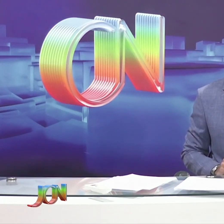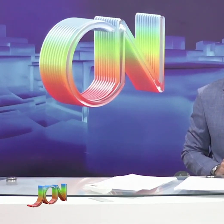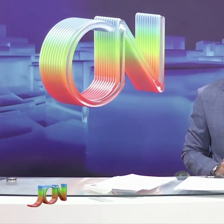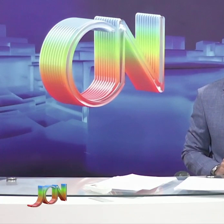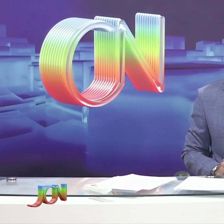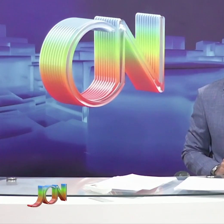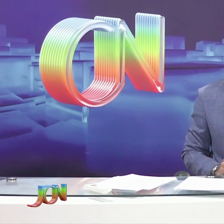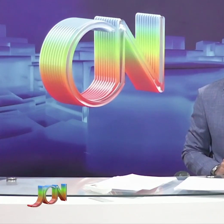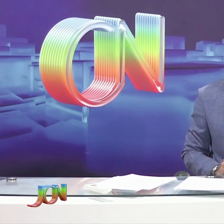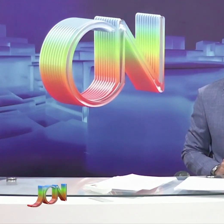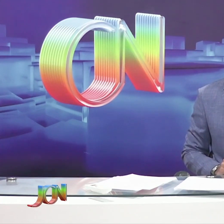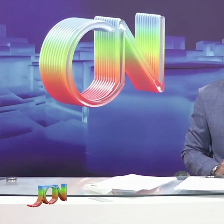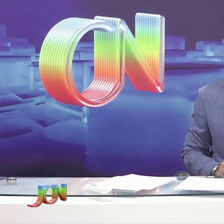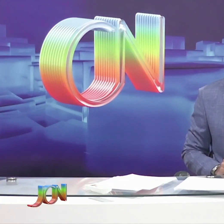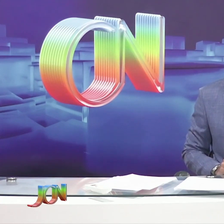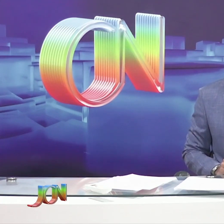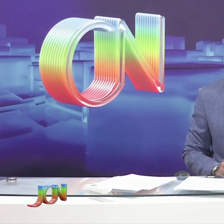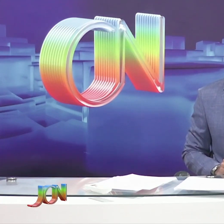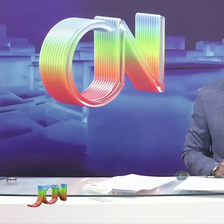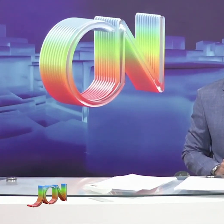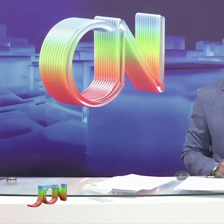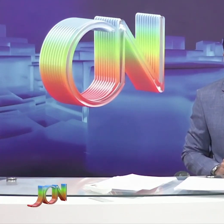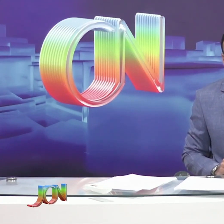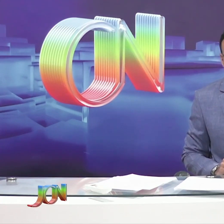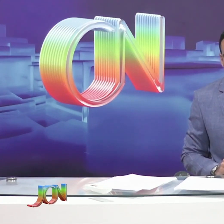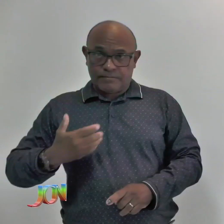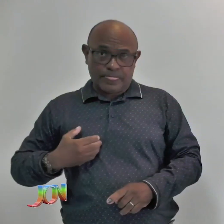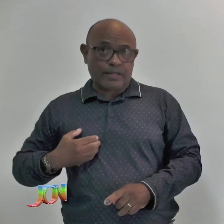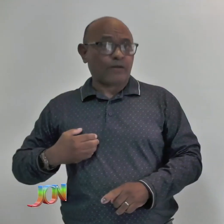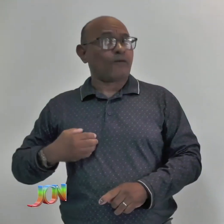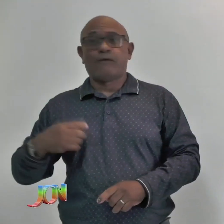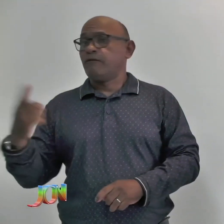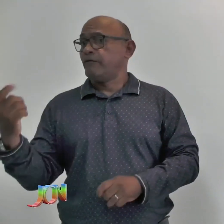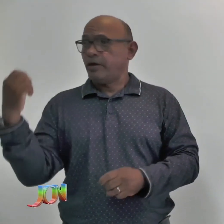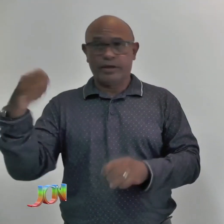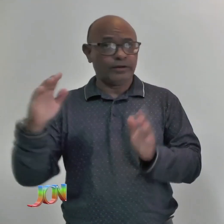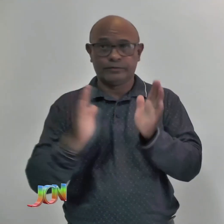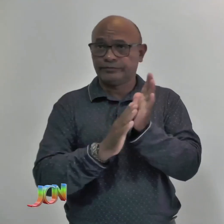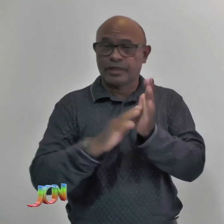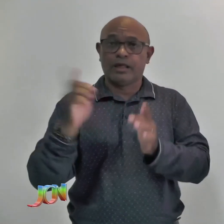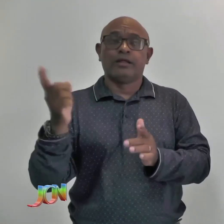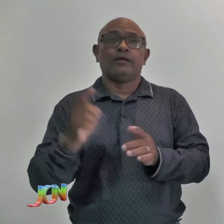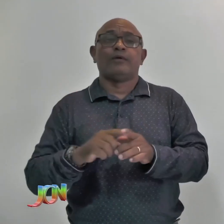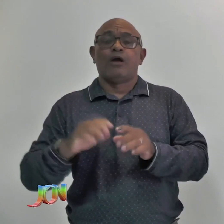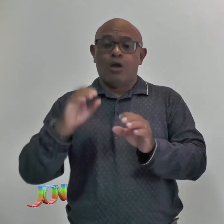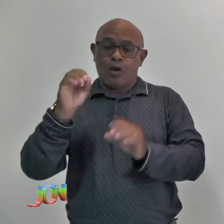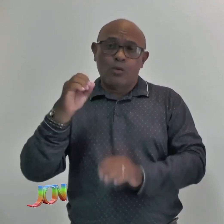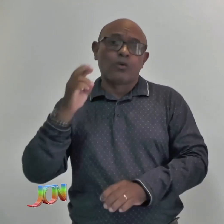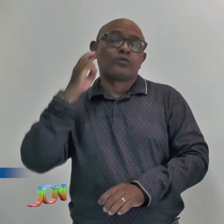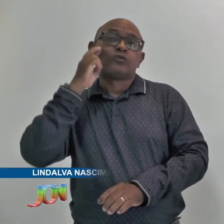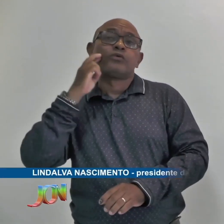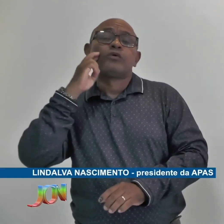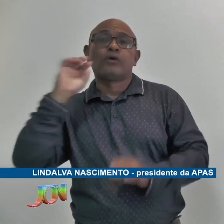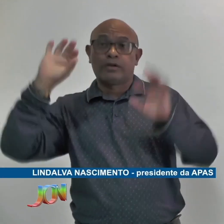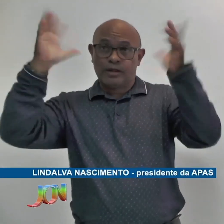sobre o câncer de mama à comunidade surda. Outubro Rosa é um evento inclusivo